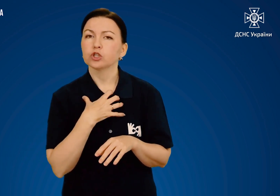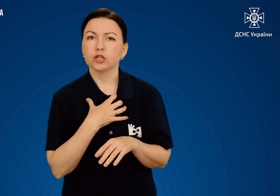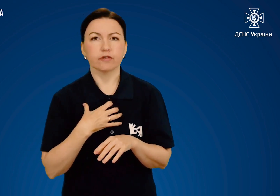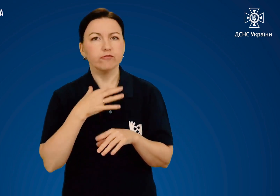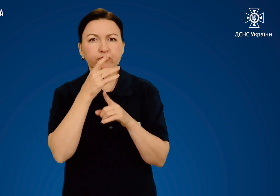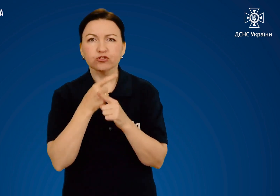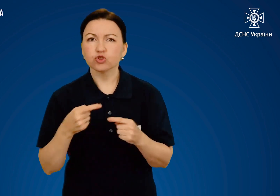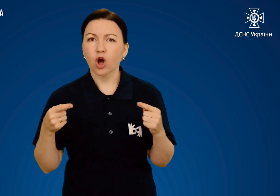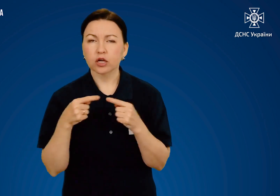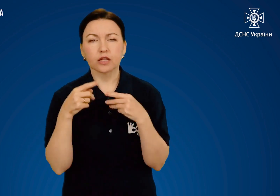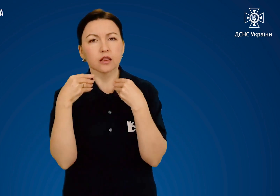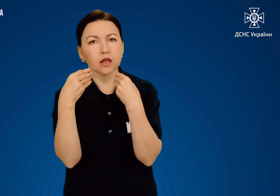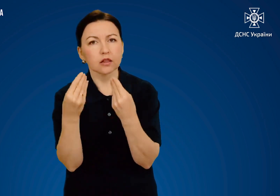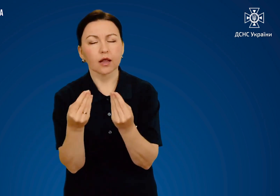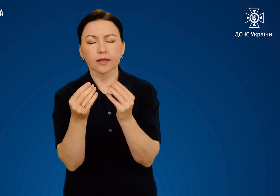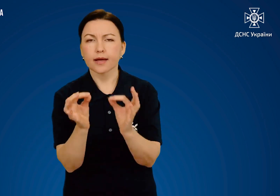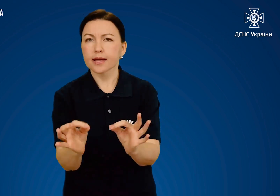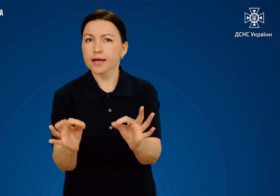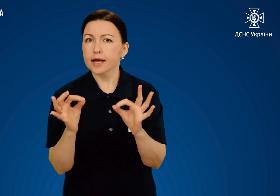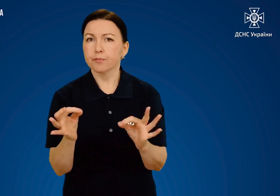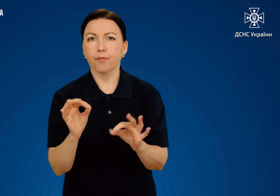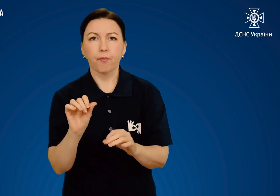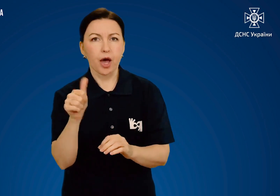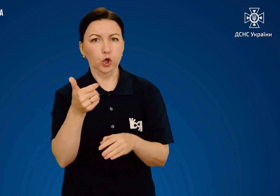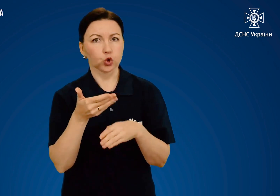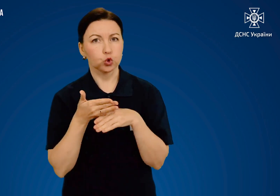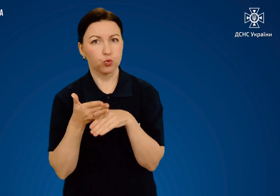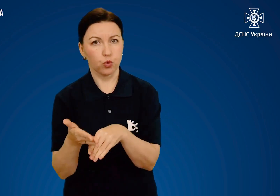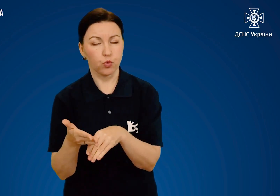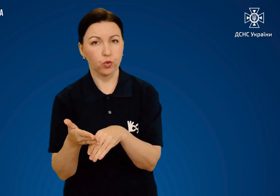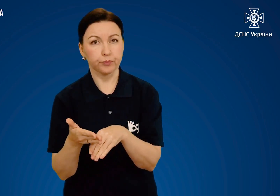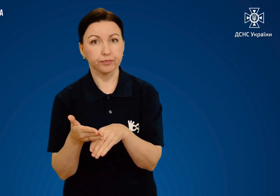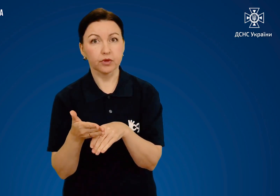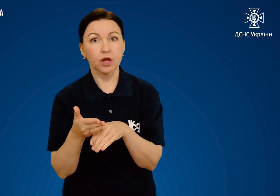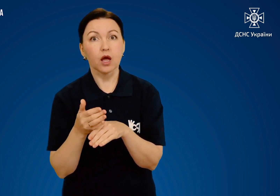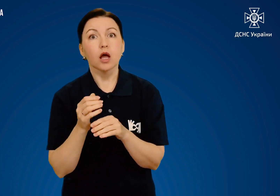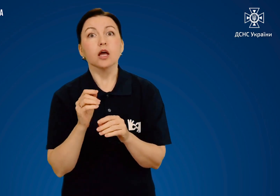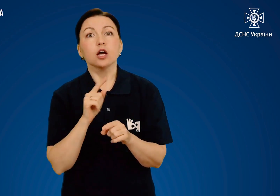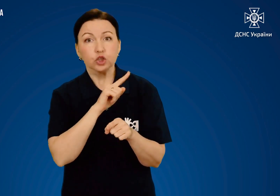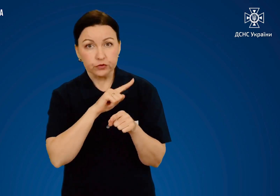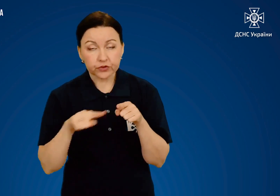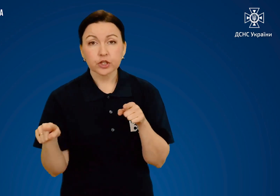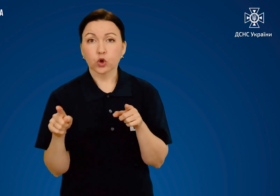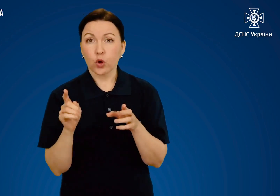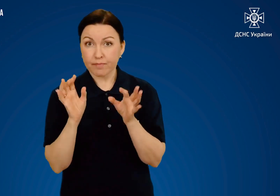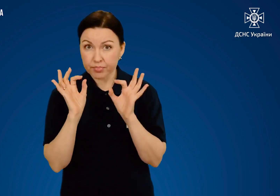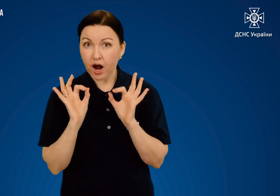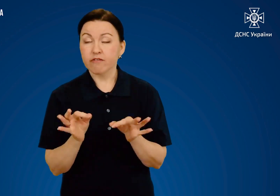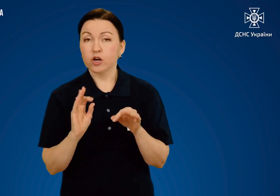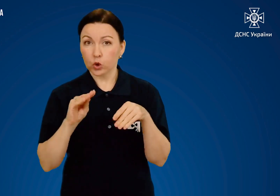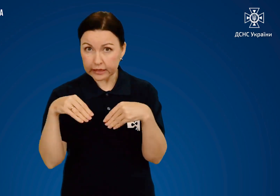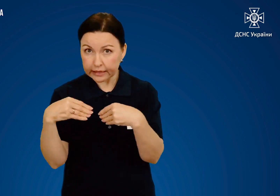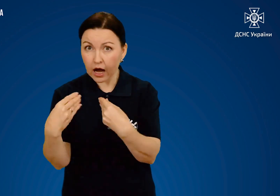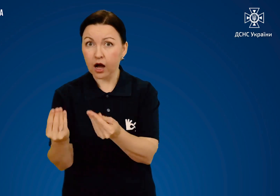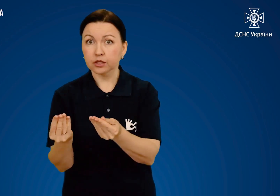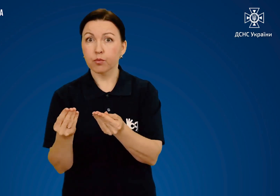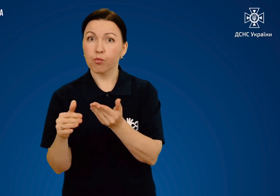важливо вчасно надати адекватну першу допомогу. Від того, як швидко і правильно ви